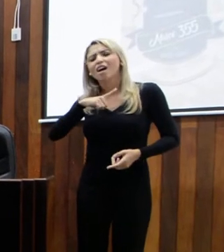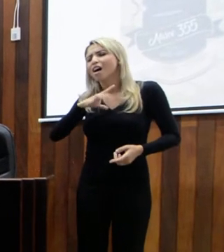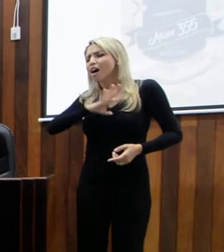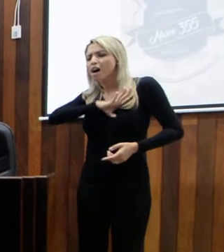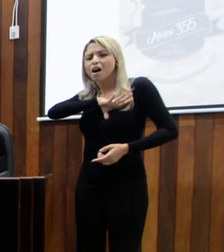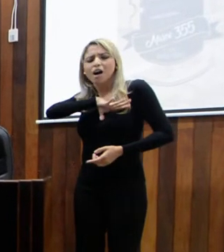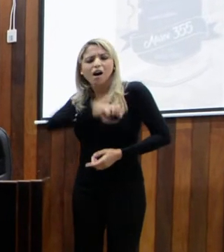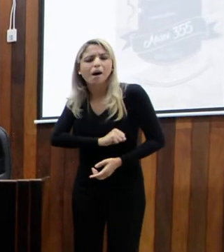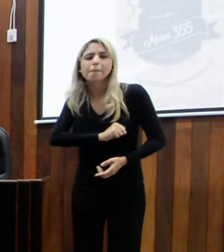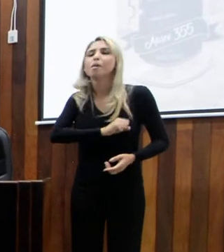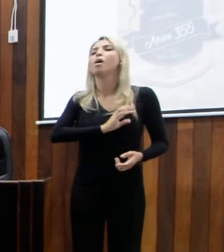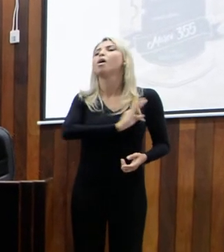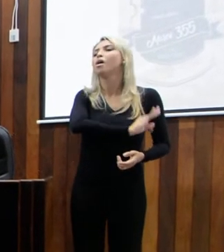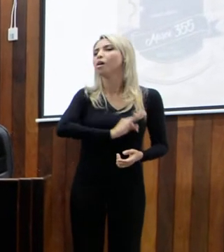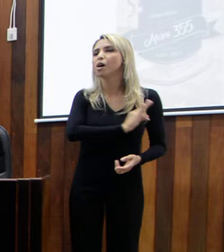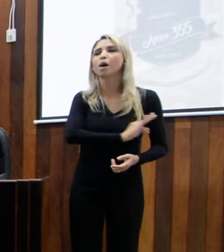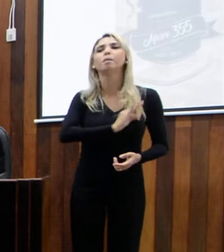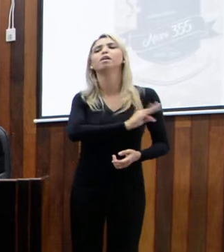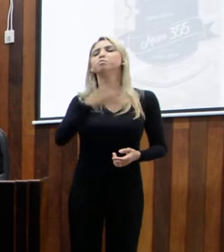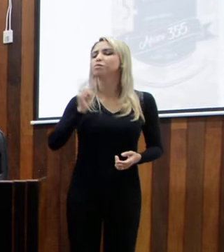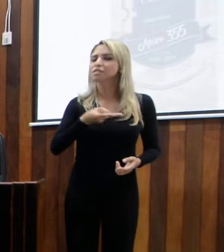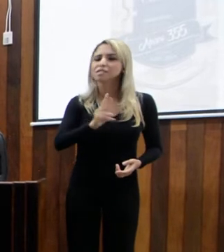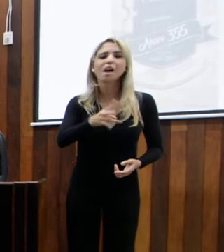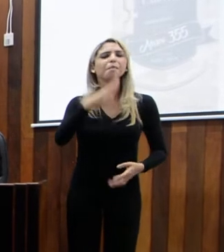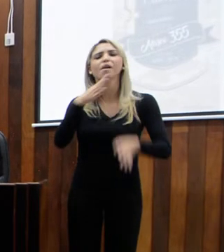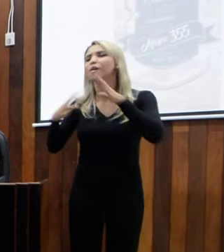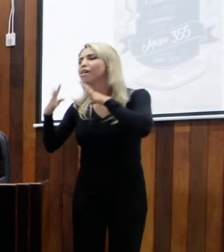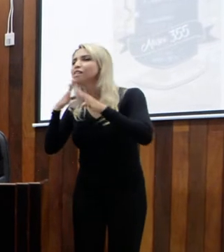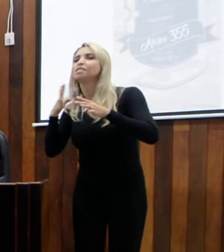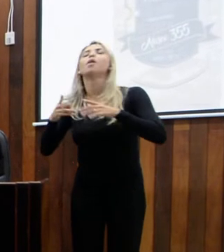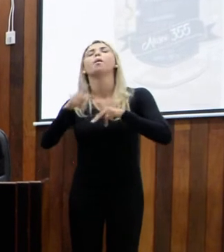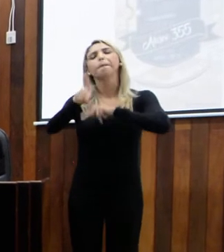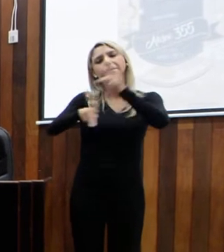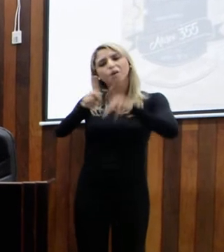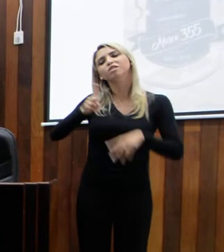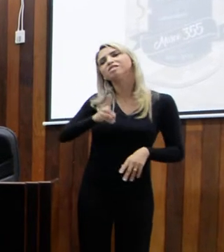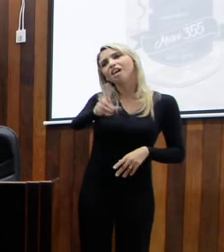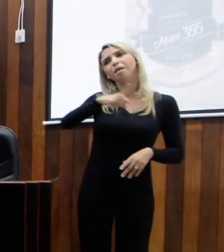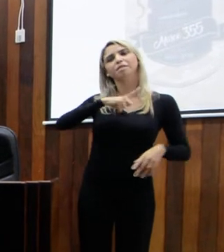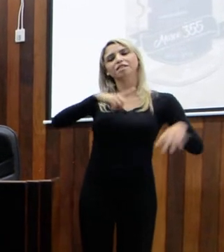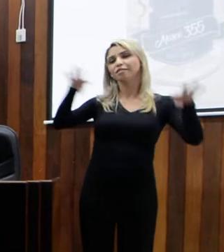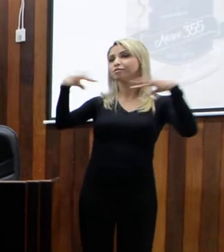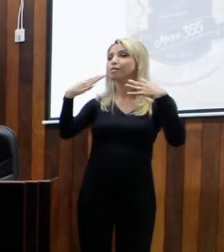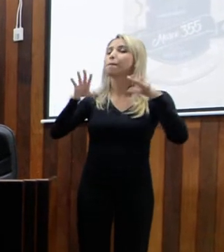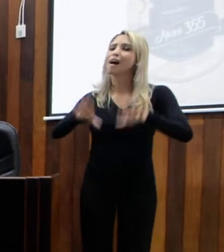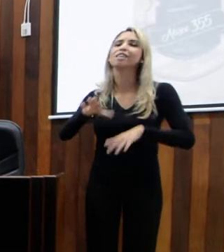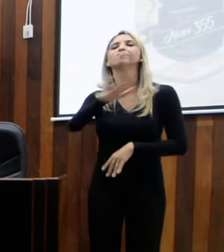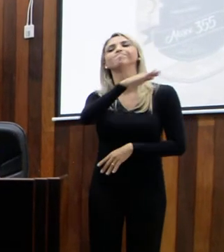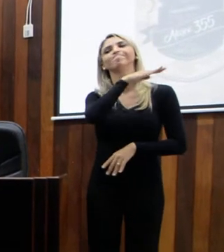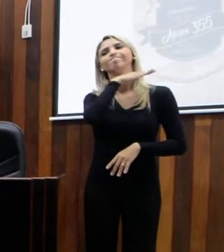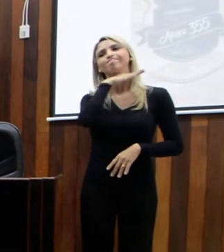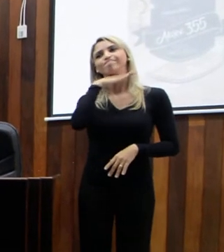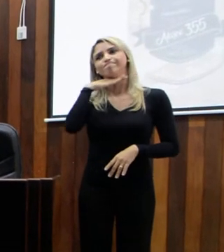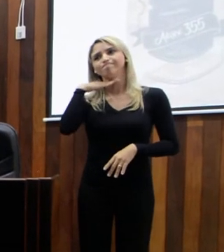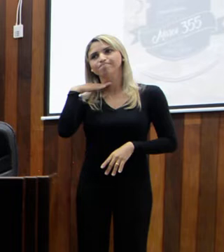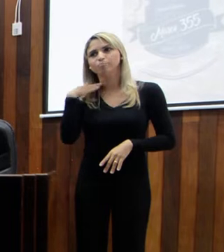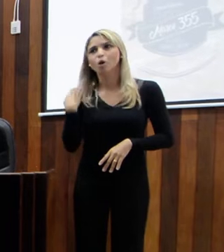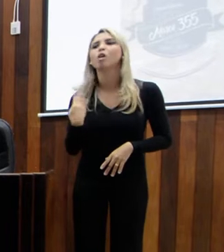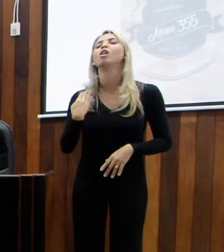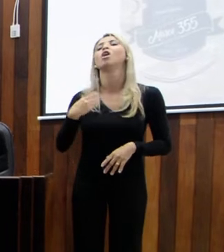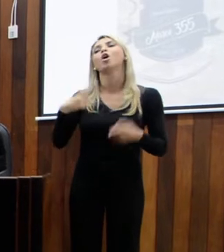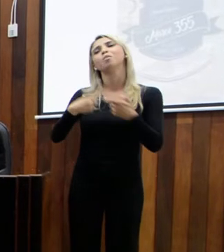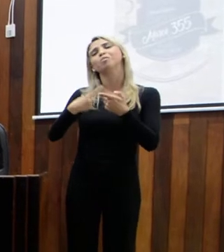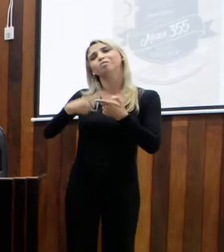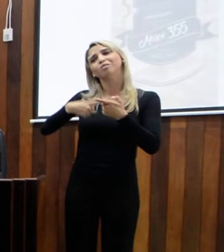Ais, que sempre amou Tamojo, sempre foi reconhecido pelo povo de Tamojo, perdeu sua vida num